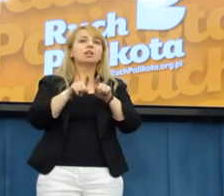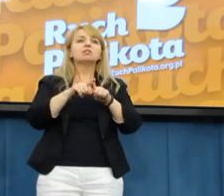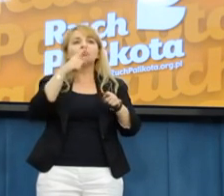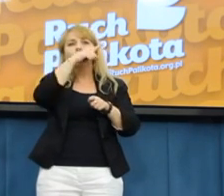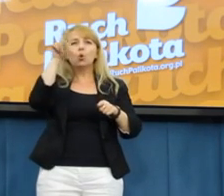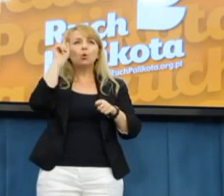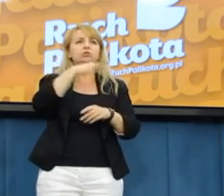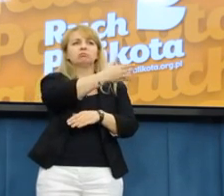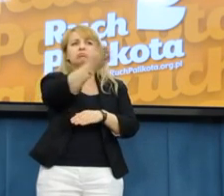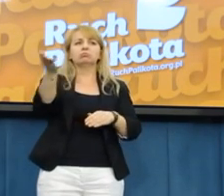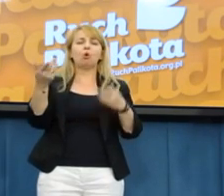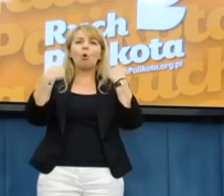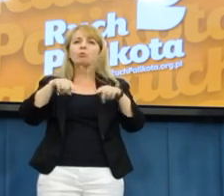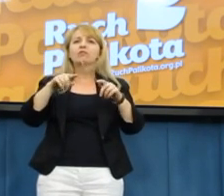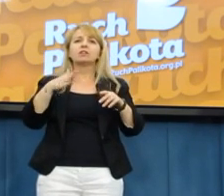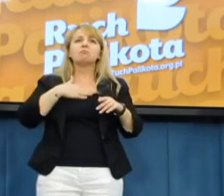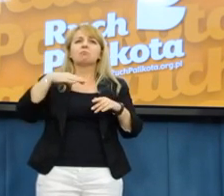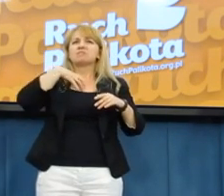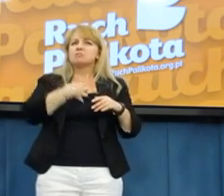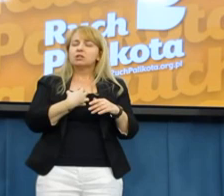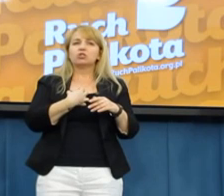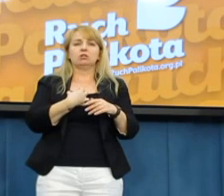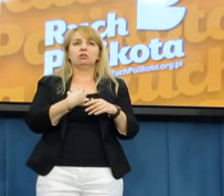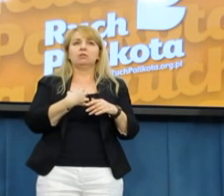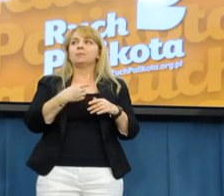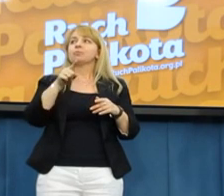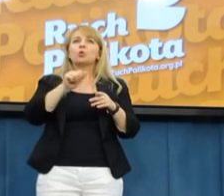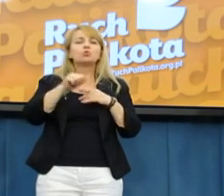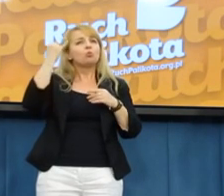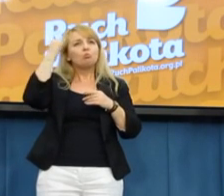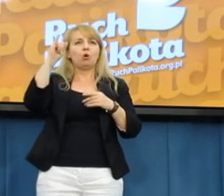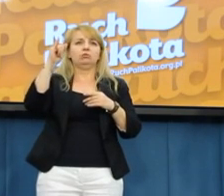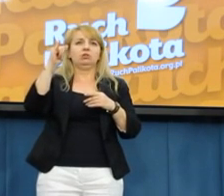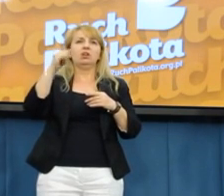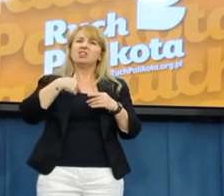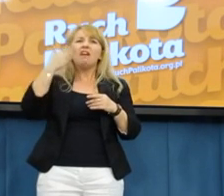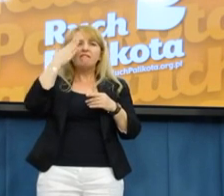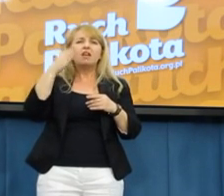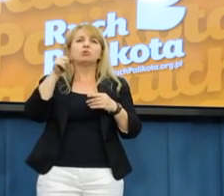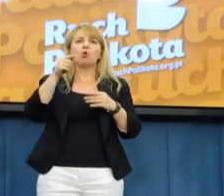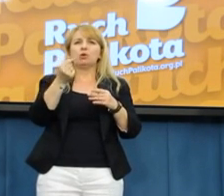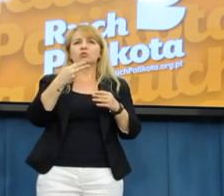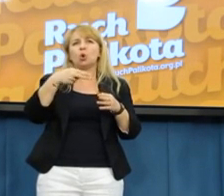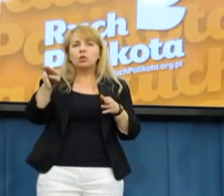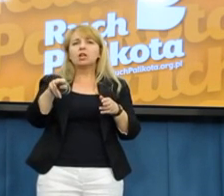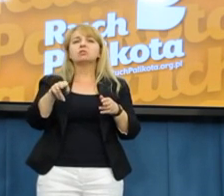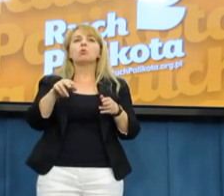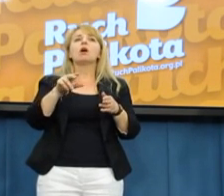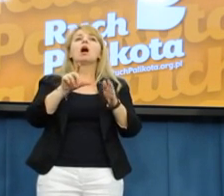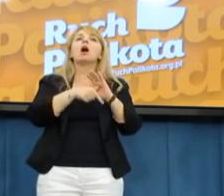zlęczeni. Bo za te błędy ja nie mam wątpliwości, że pieniądze zostaną niezłócone. Tylko kiedy?